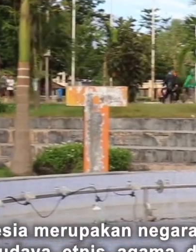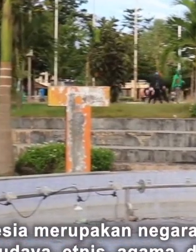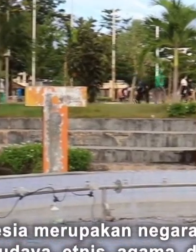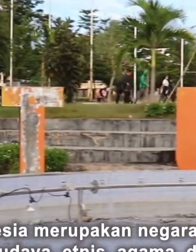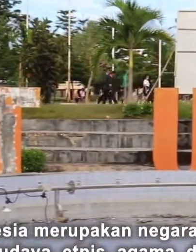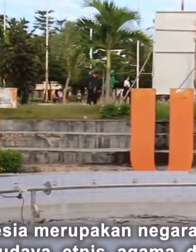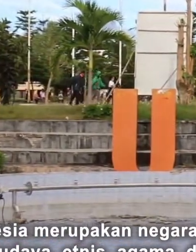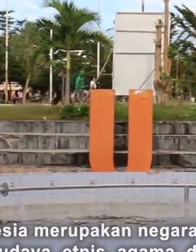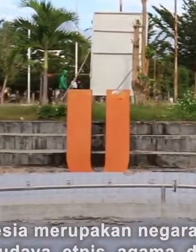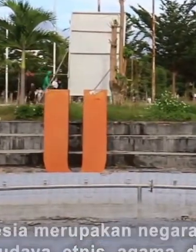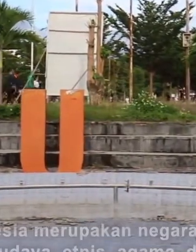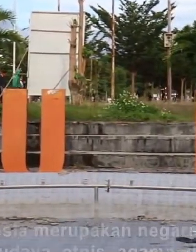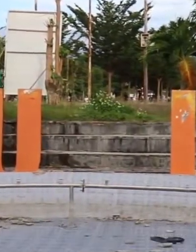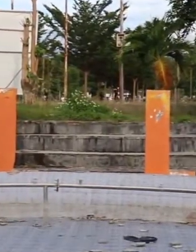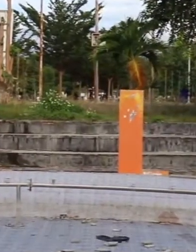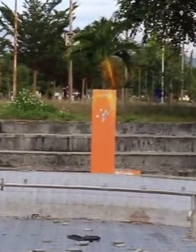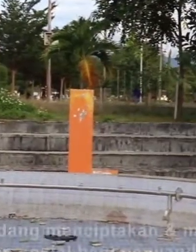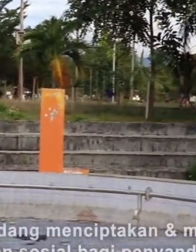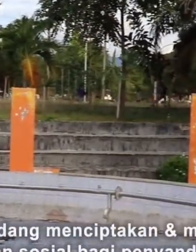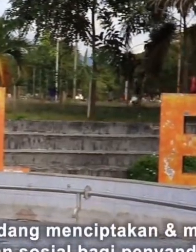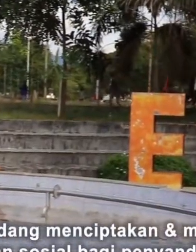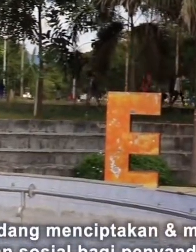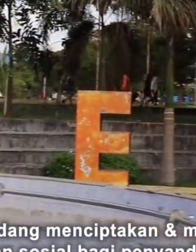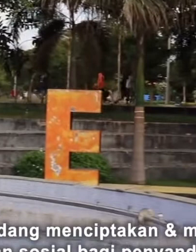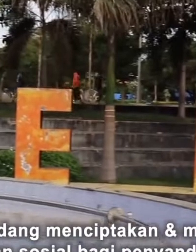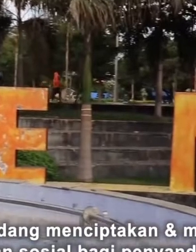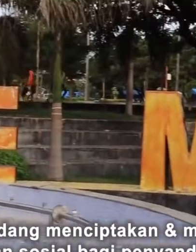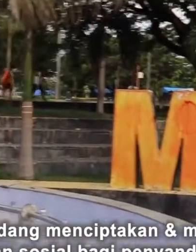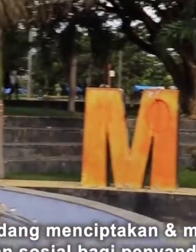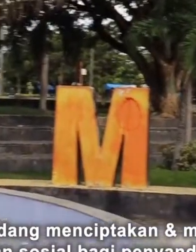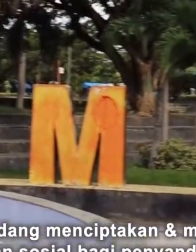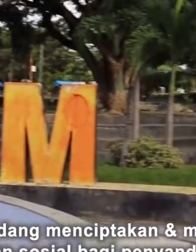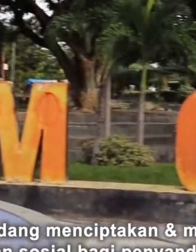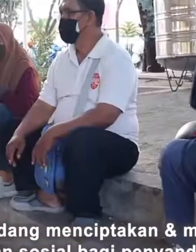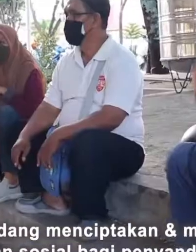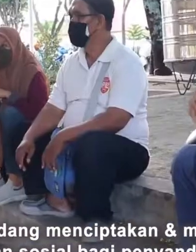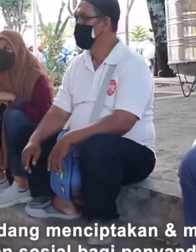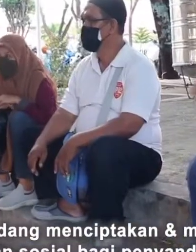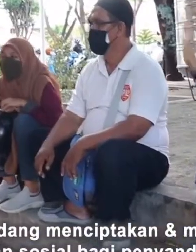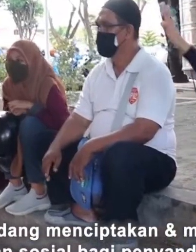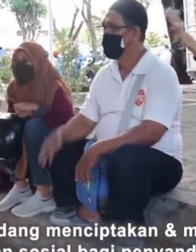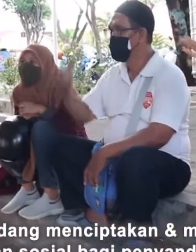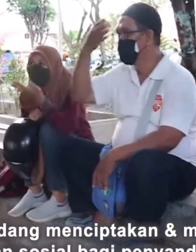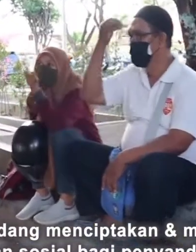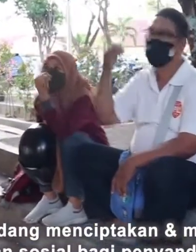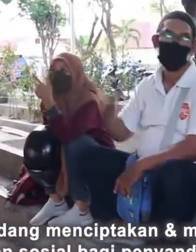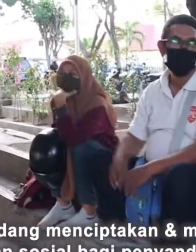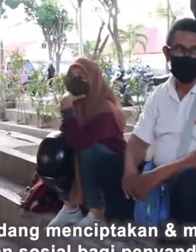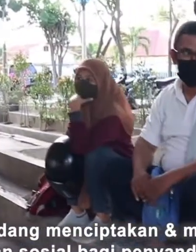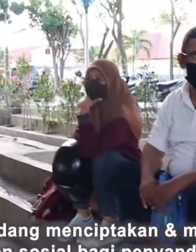dan masih banyak lagi. Tetapi, kadang menciptakan dan memujudkan kesejahteraan sosial bagi